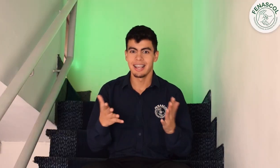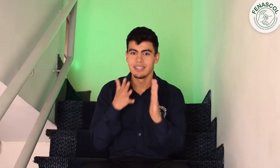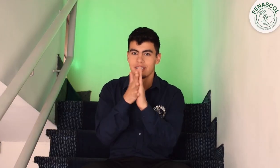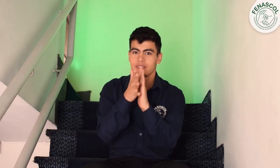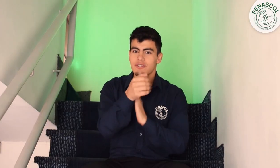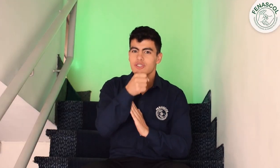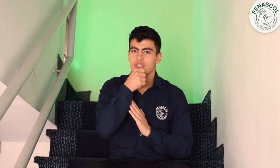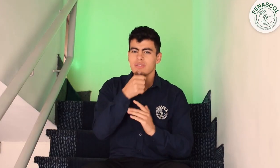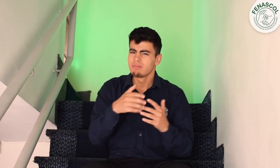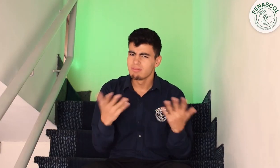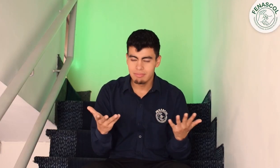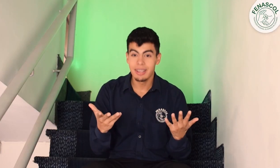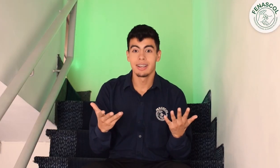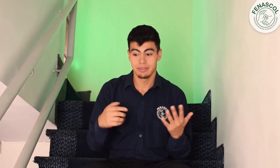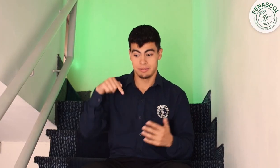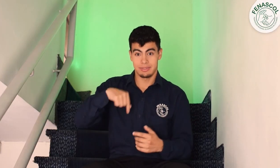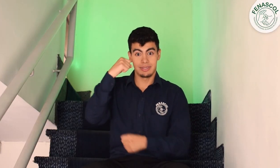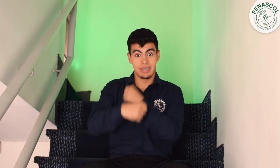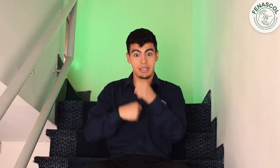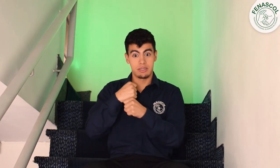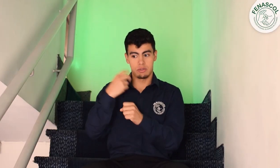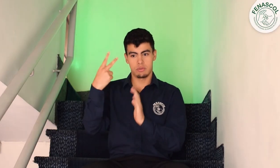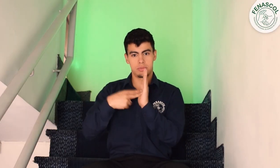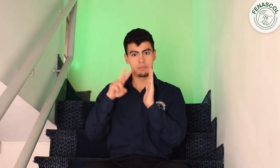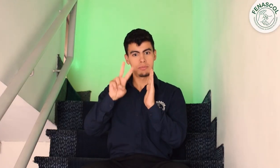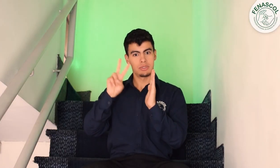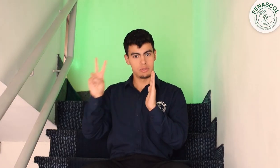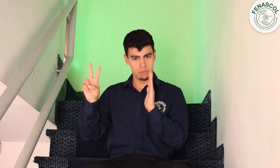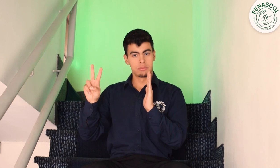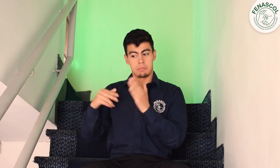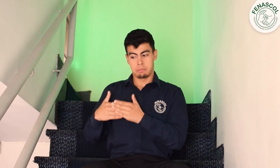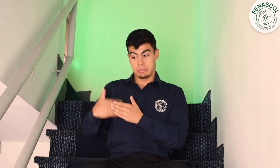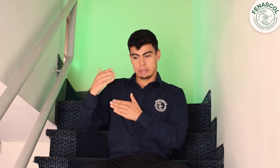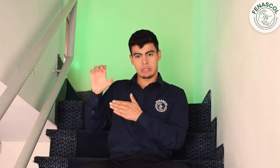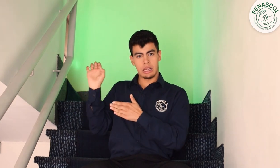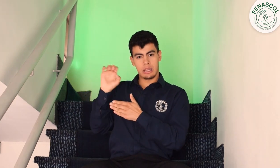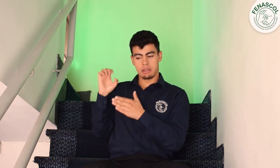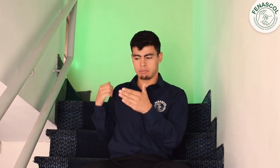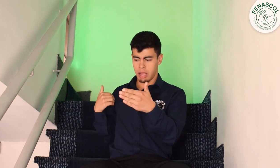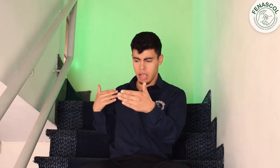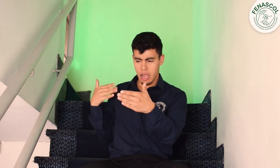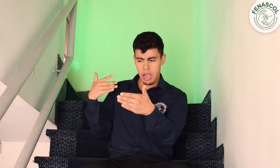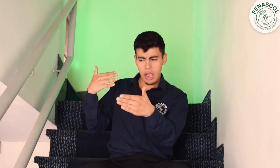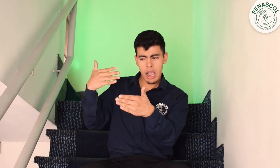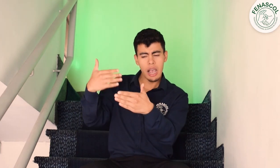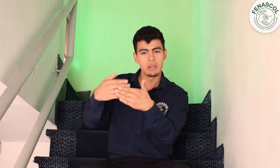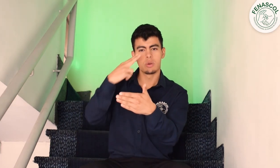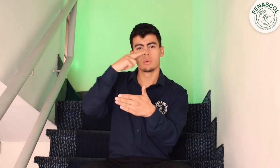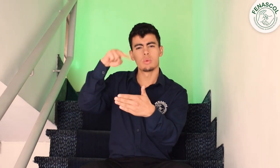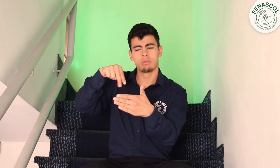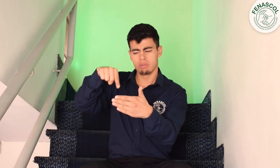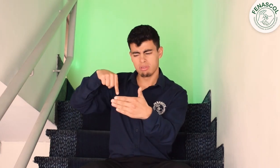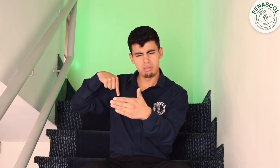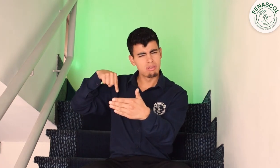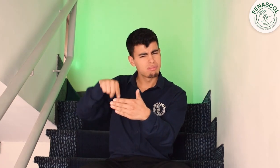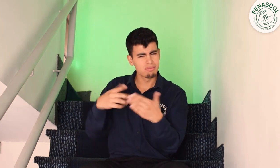Quiero contarles una noticia. En este año 2022, comenzando desde el mes de enero hasta el mes de junio,